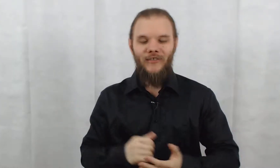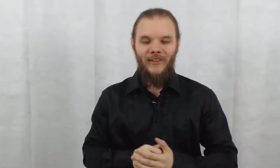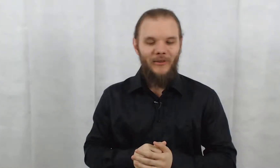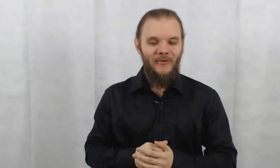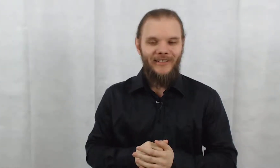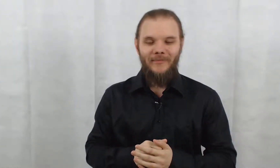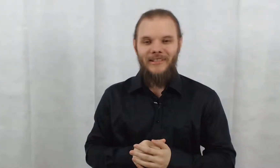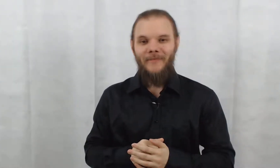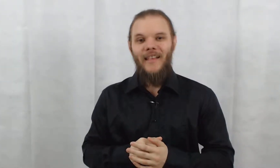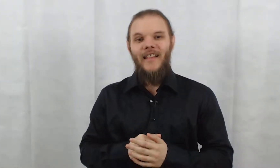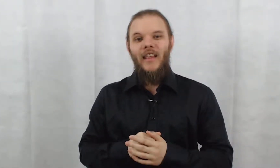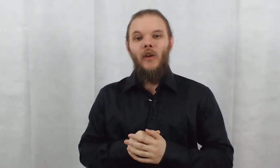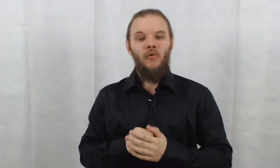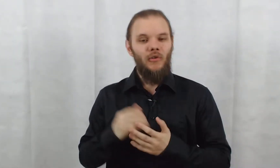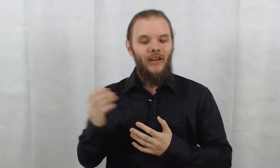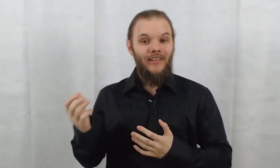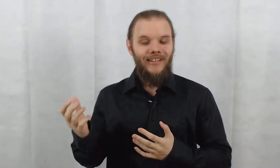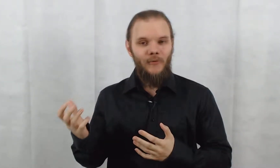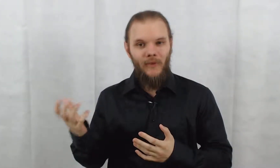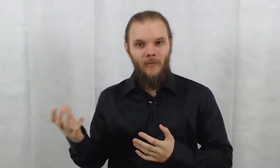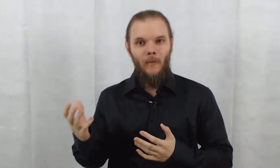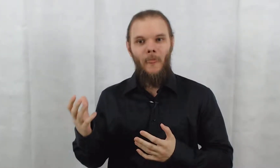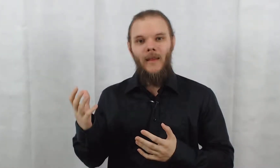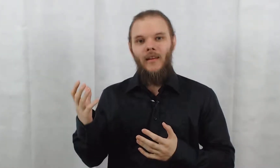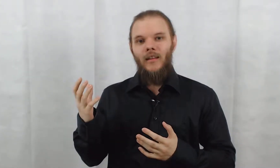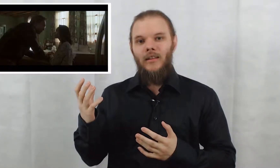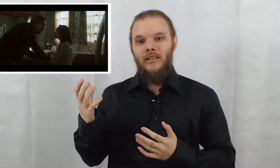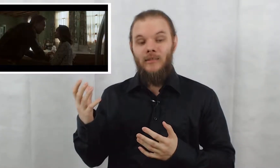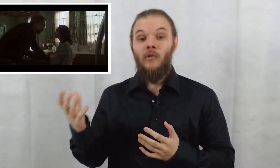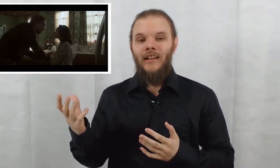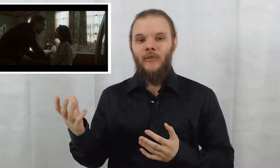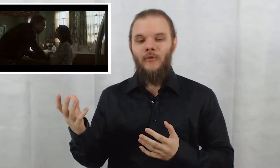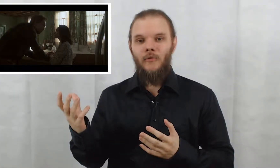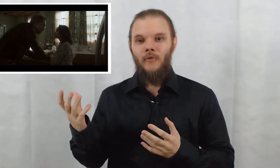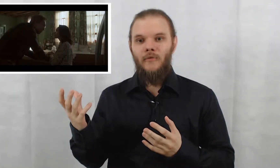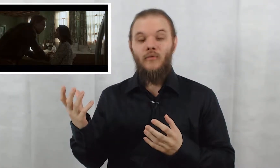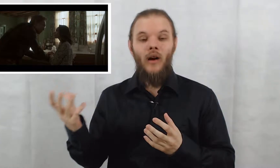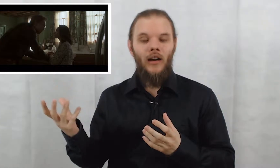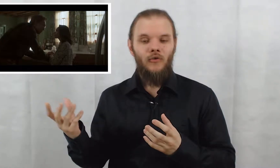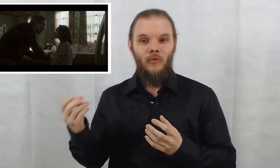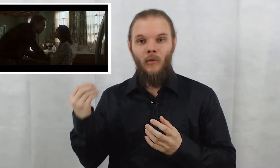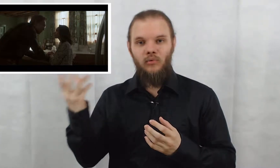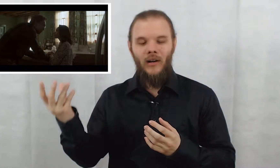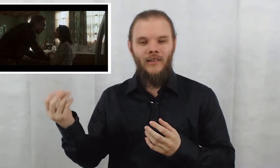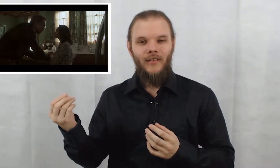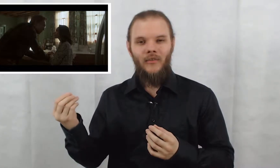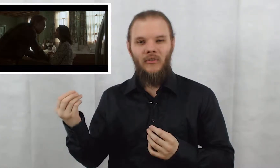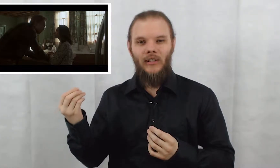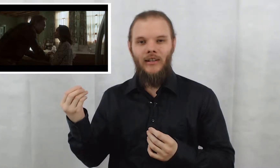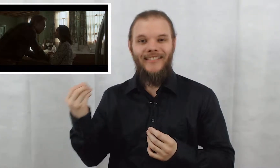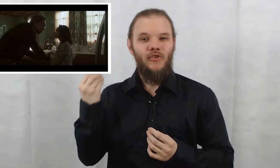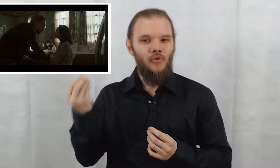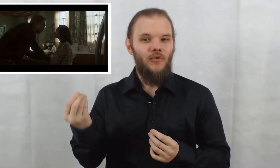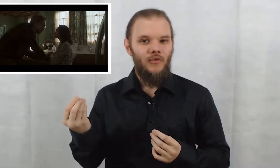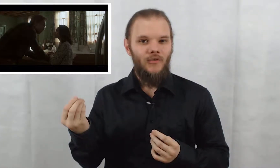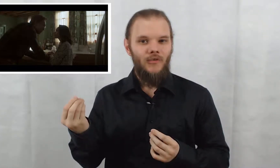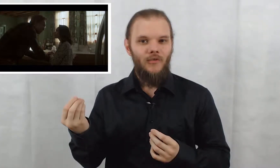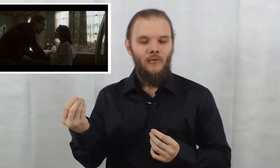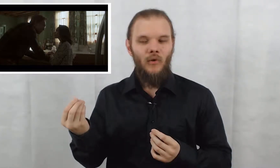lui va très bien. Et une autre avec sa femme qui me laisse voir justement poindre sa chute, voir